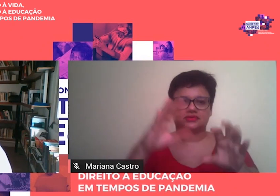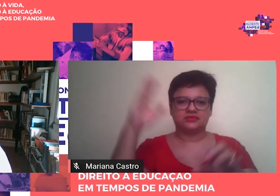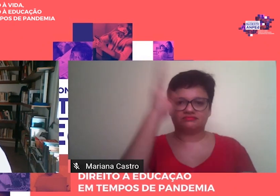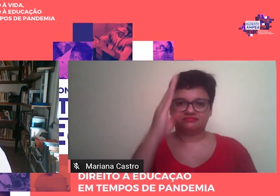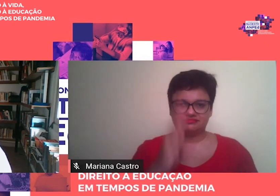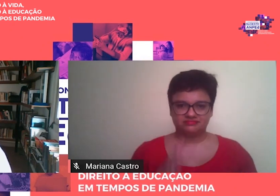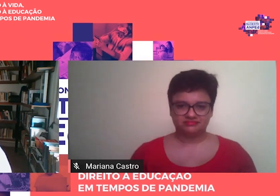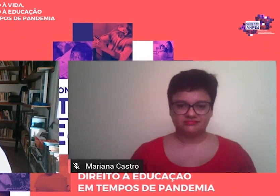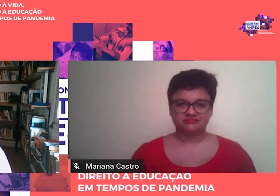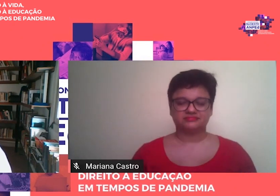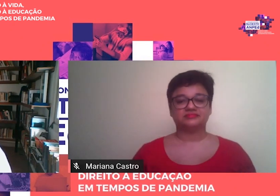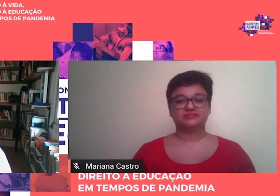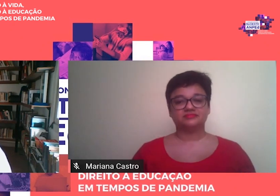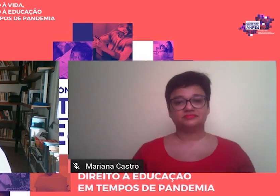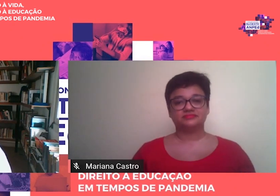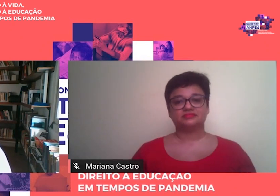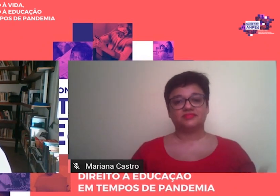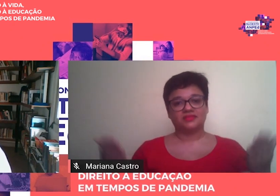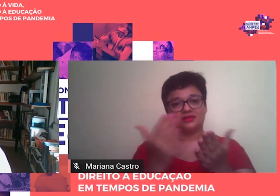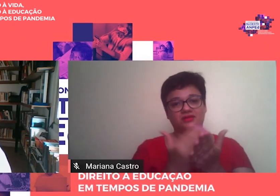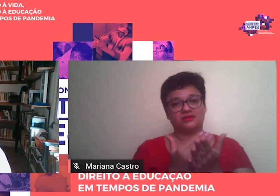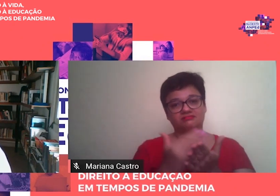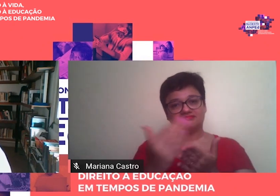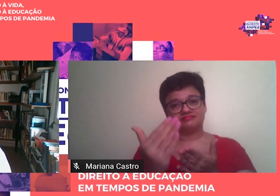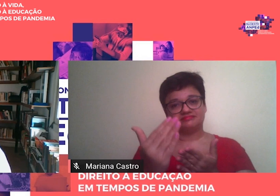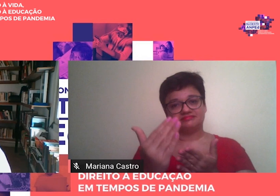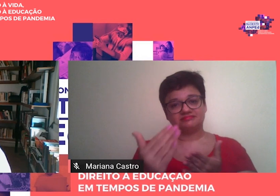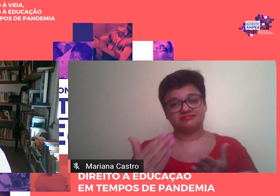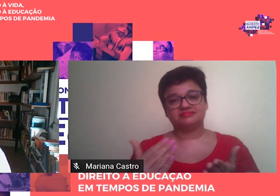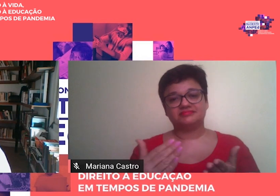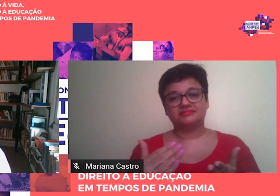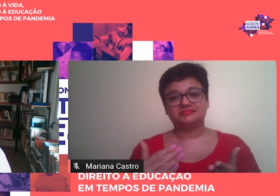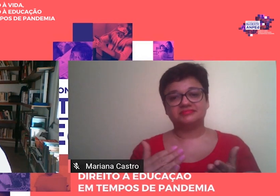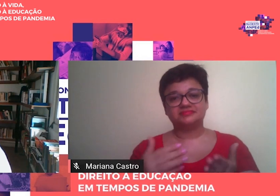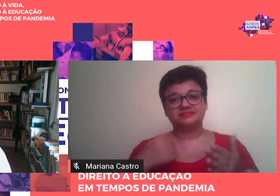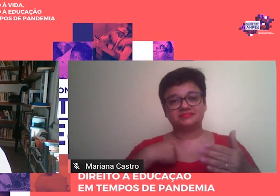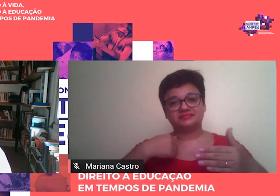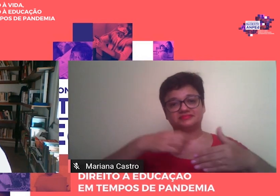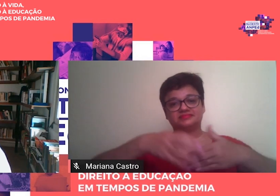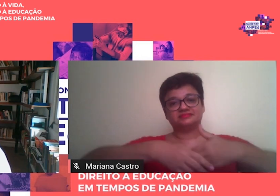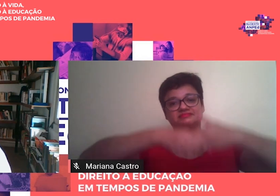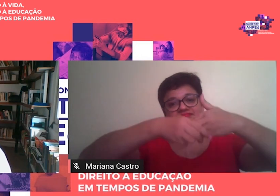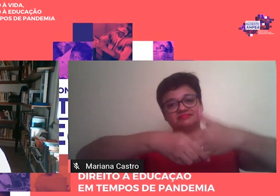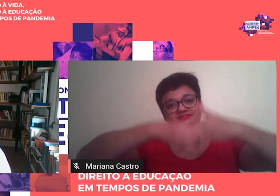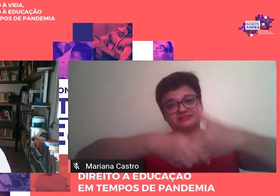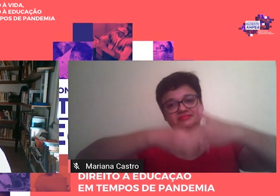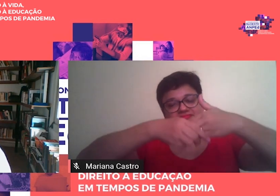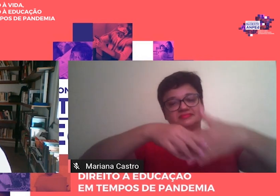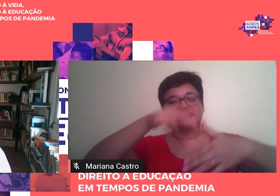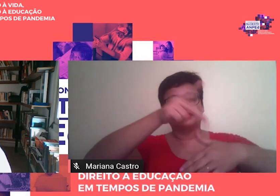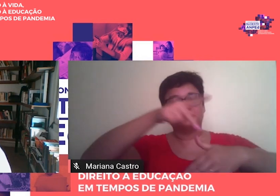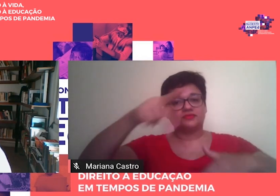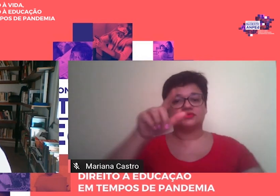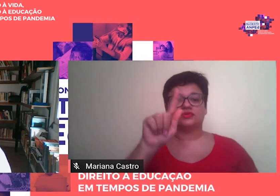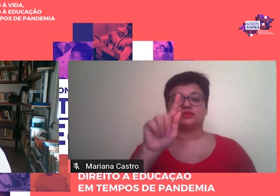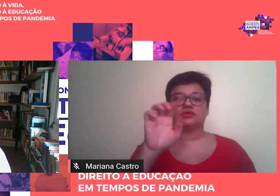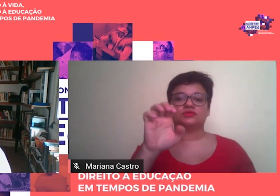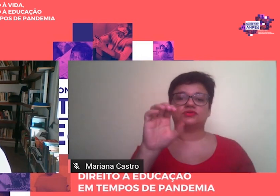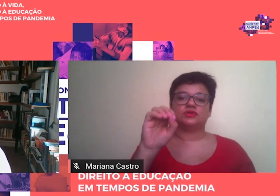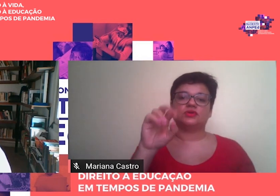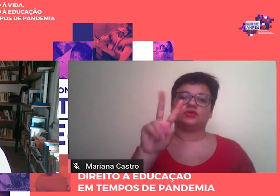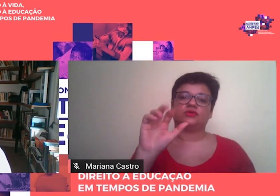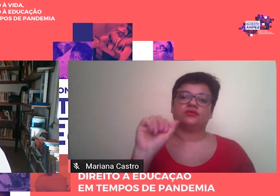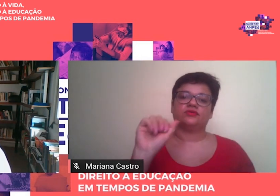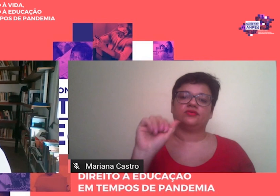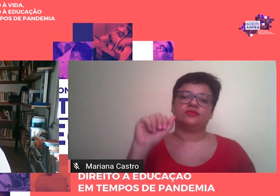Dirijo, assim, inicialmente, a minha saudação à professora Giovanna, presidente